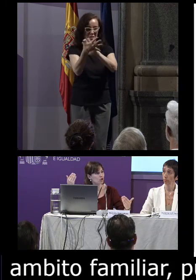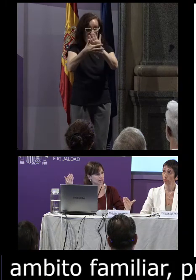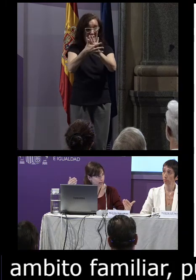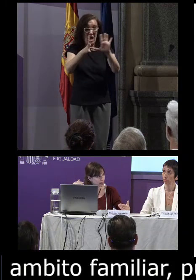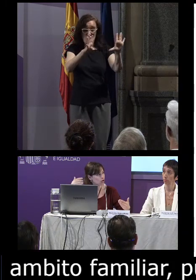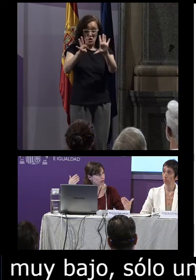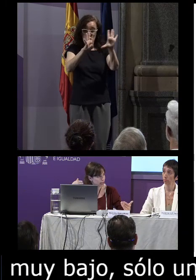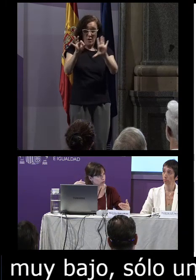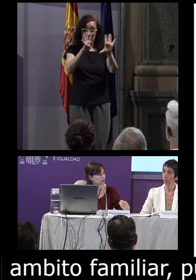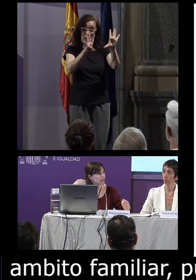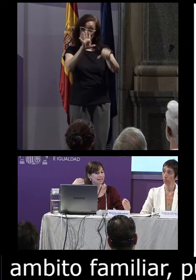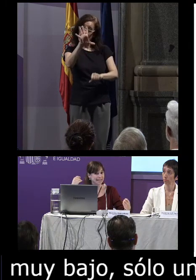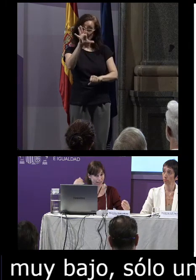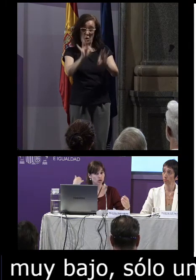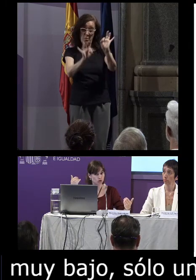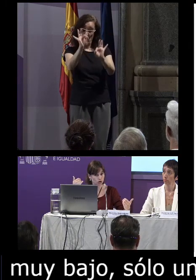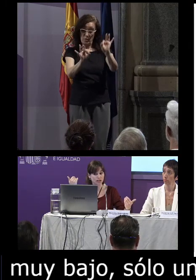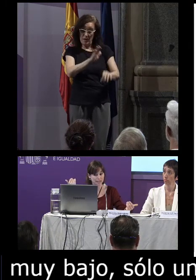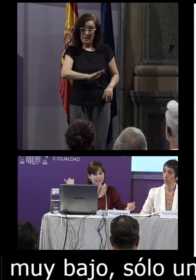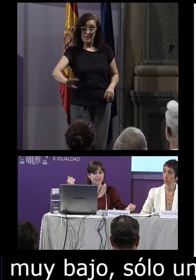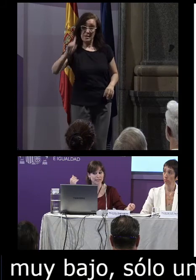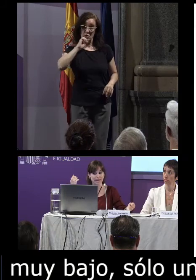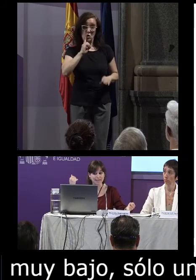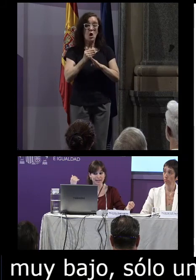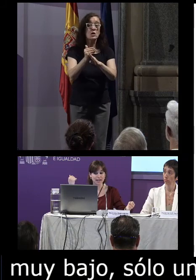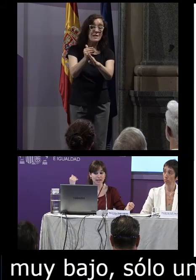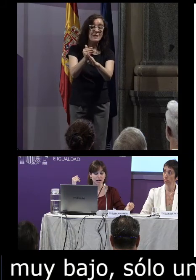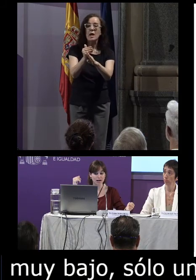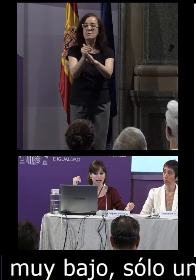90 o 95% de niños sordos restantes